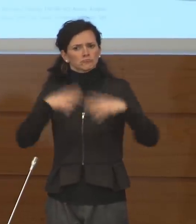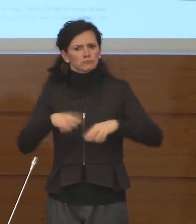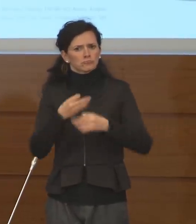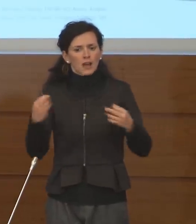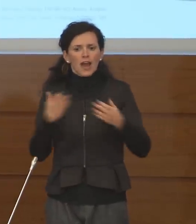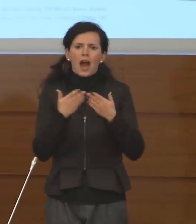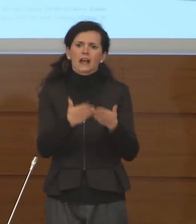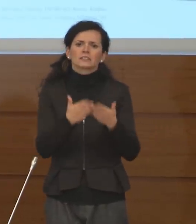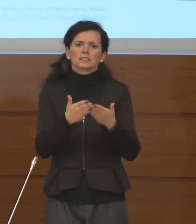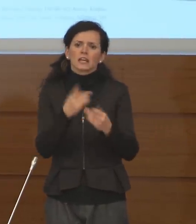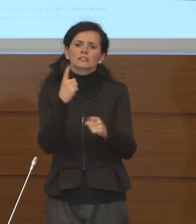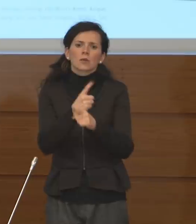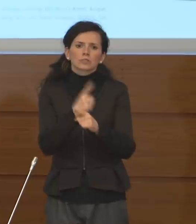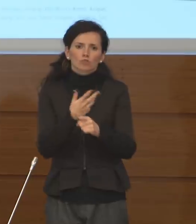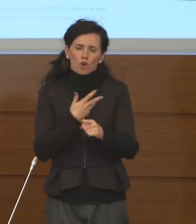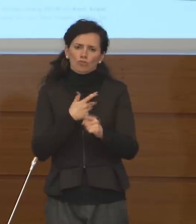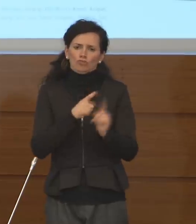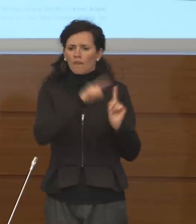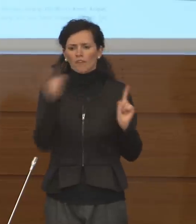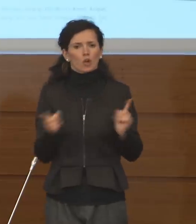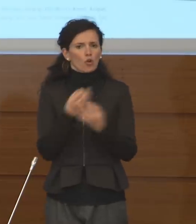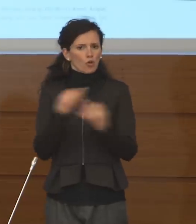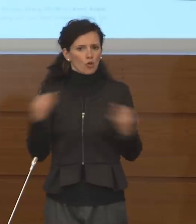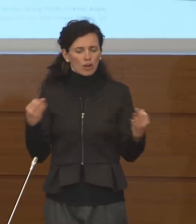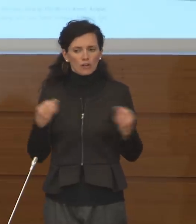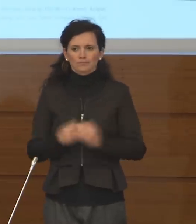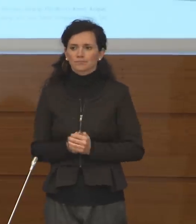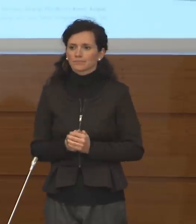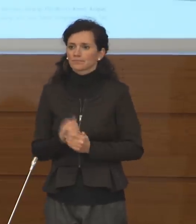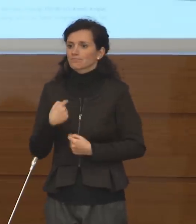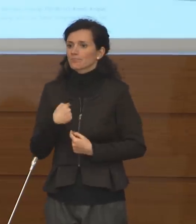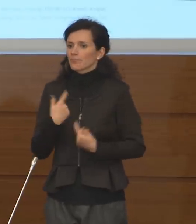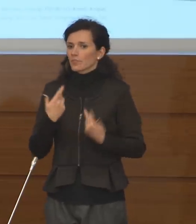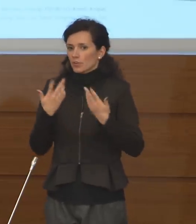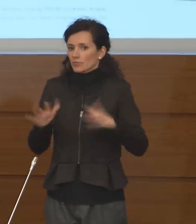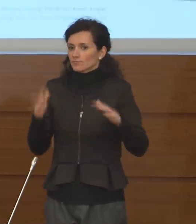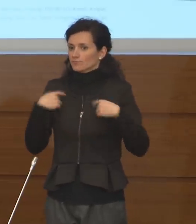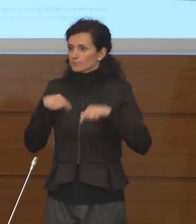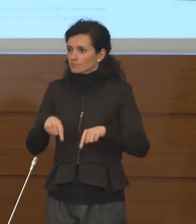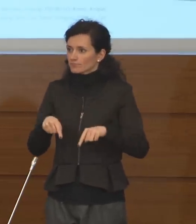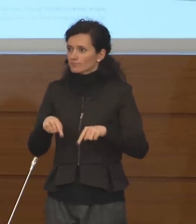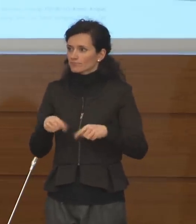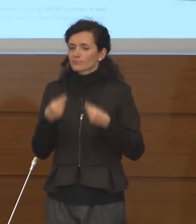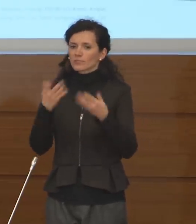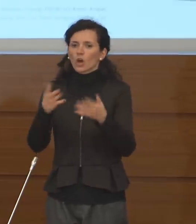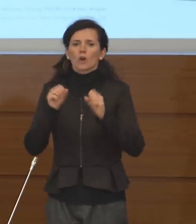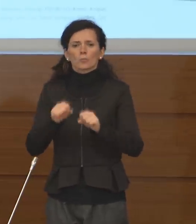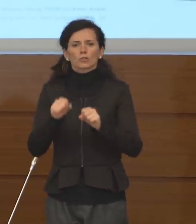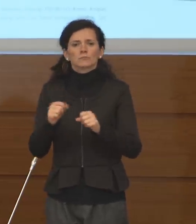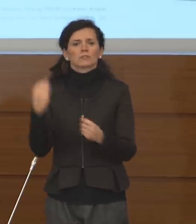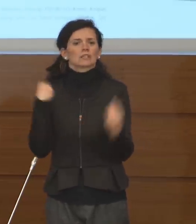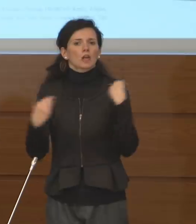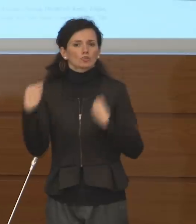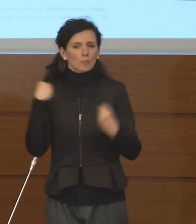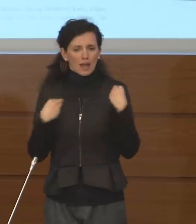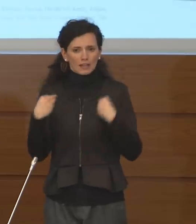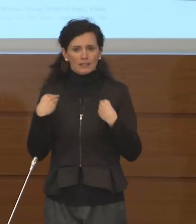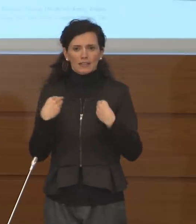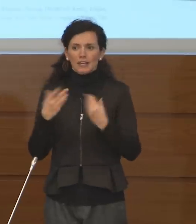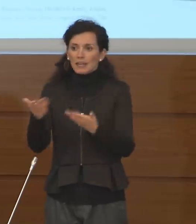'assistenza di cui ce n'era bisogno. Io mi fermo qui, do spazio alle vostre domande,